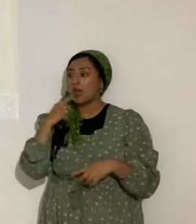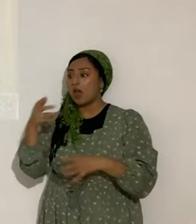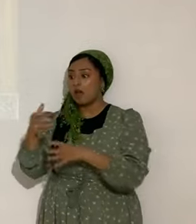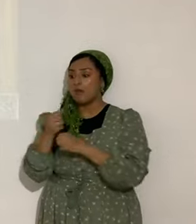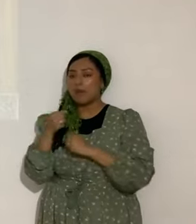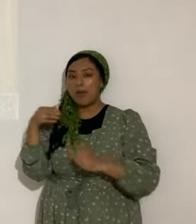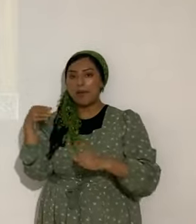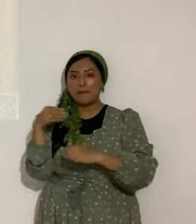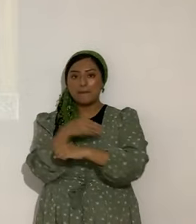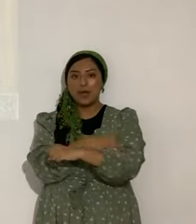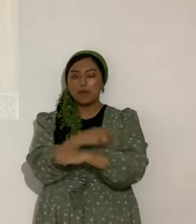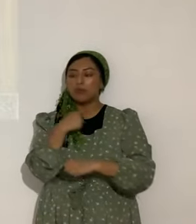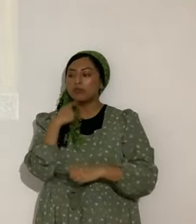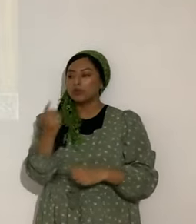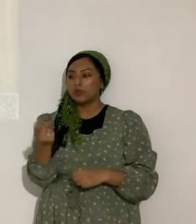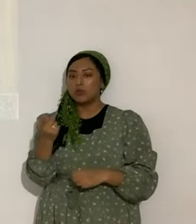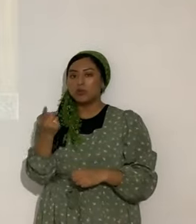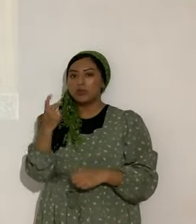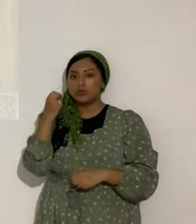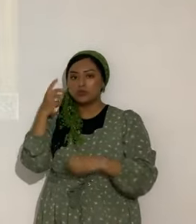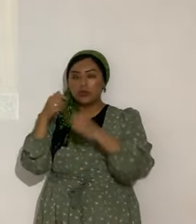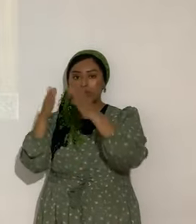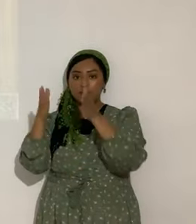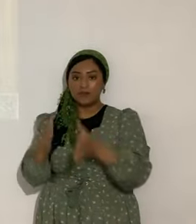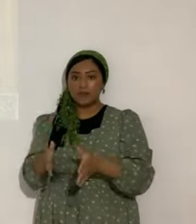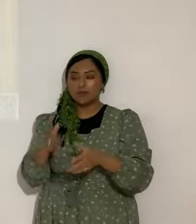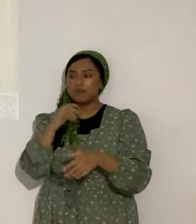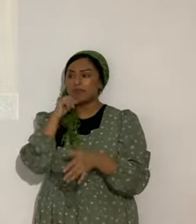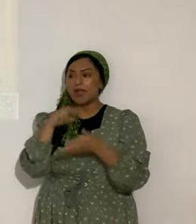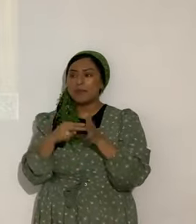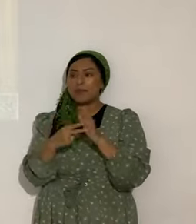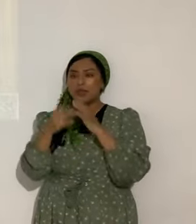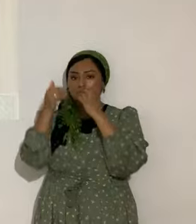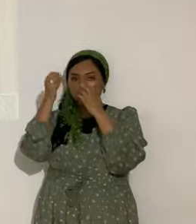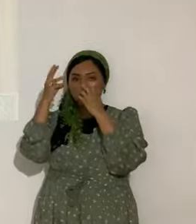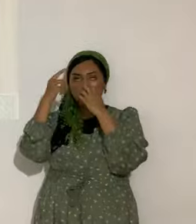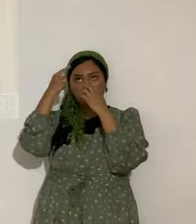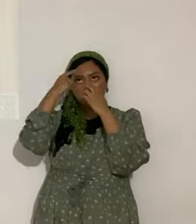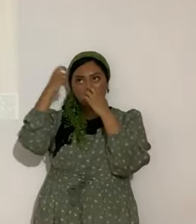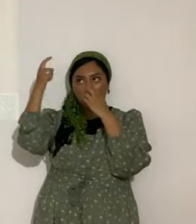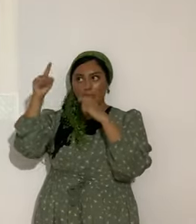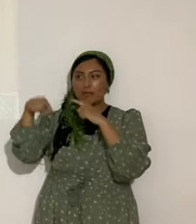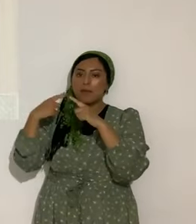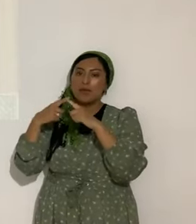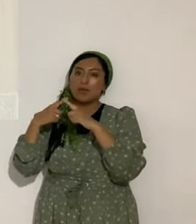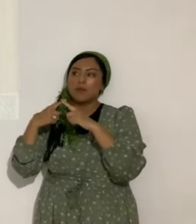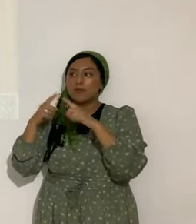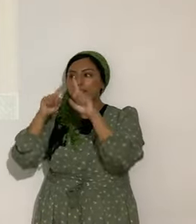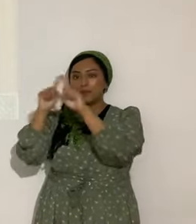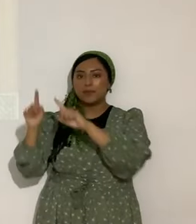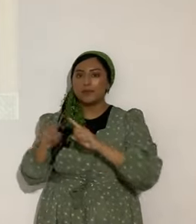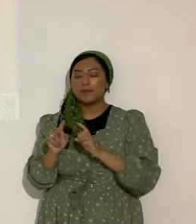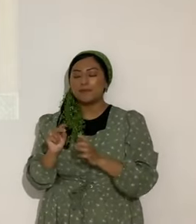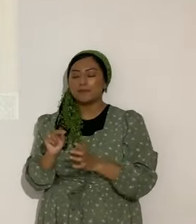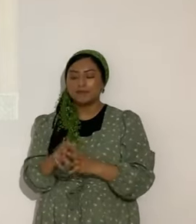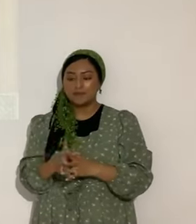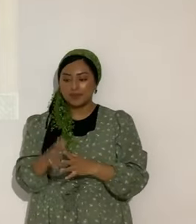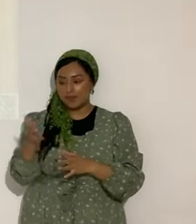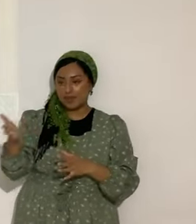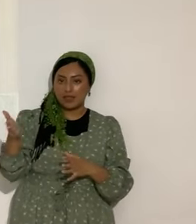Como le dijo a los apóstoles. No quiere decir que Yashua se estaba imaginando. El iceberg y eso no. Él no necesita imaginarse nada. Él es el creador.